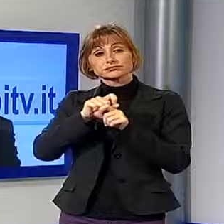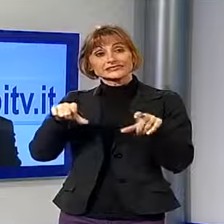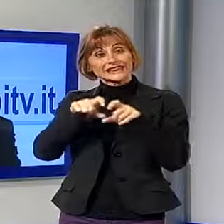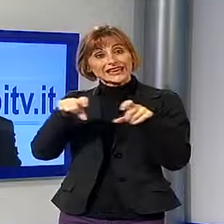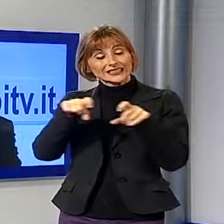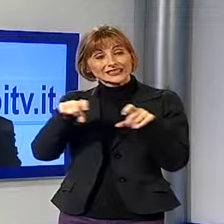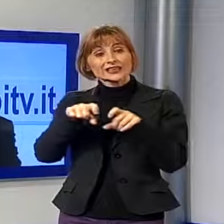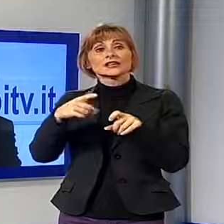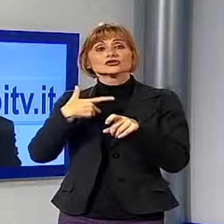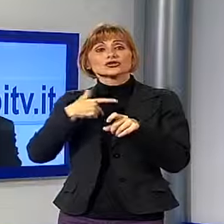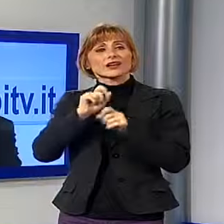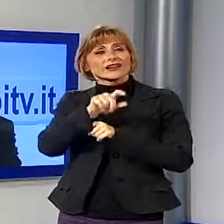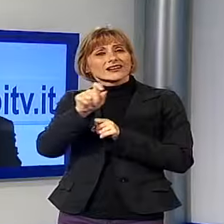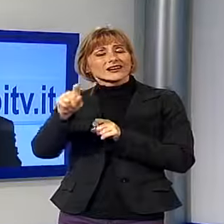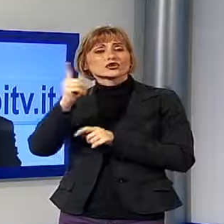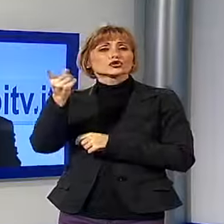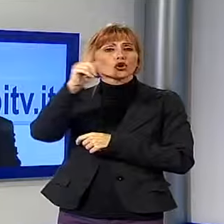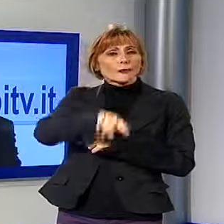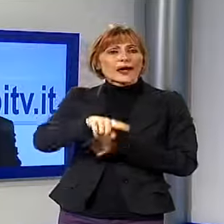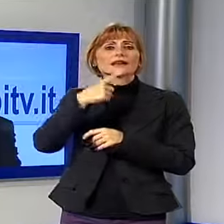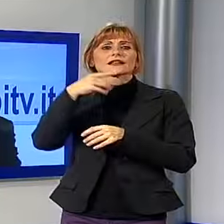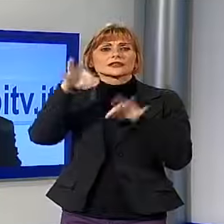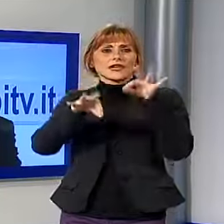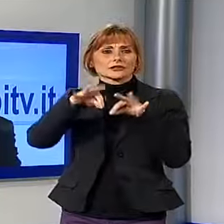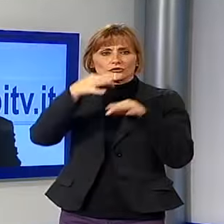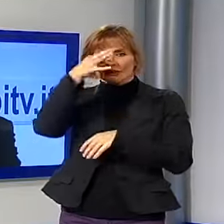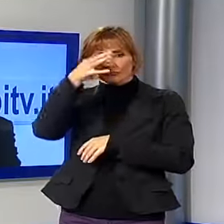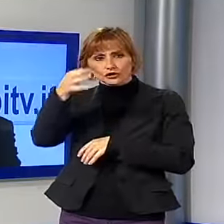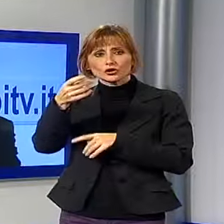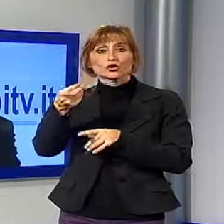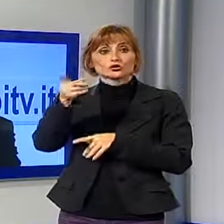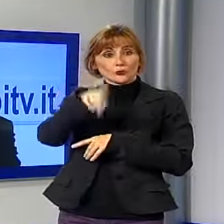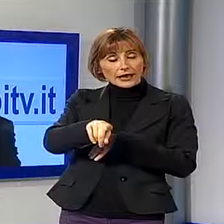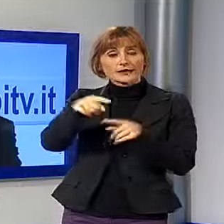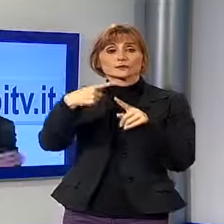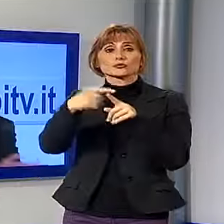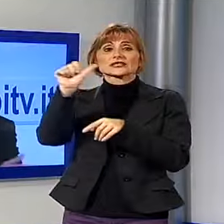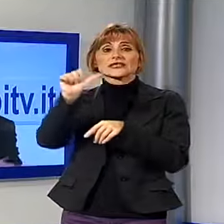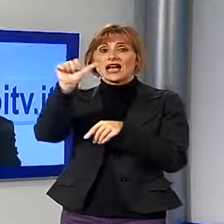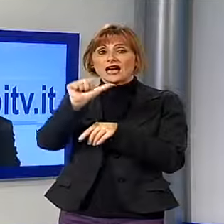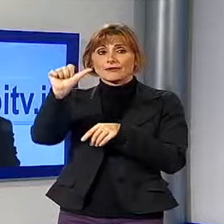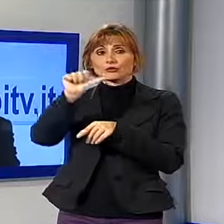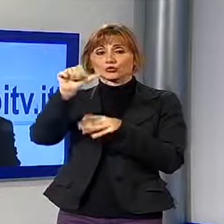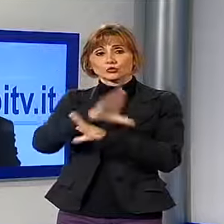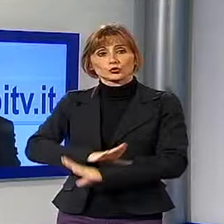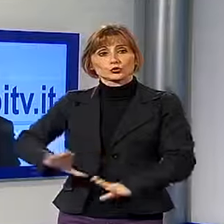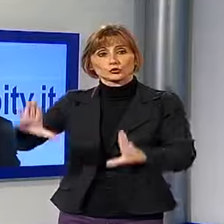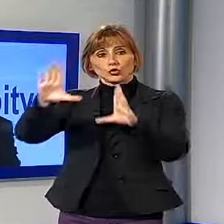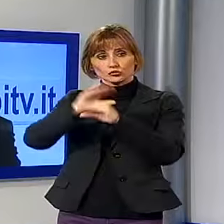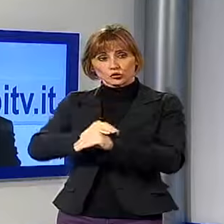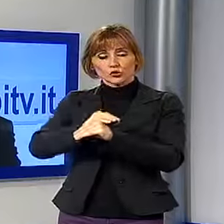prenderli. ancora un pochino di spazio e poi sabato mattina, sabato durante tutto il giorno, di fianco alla Chiesa di San Francesco